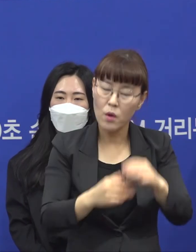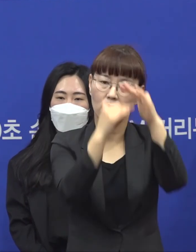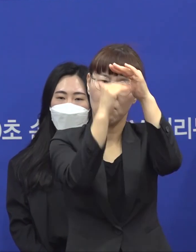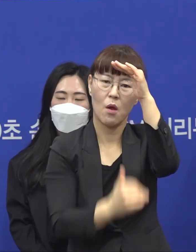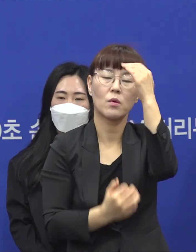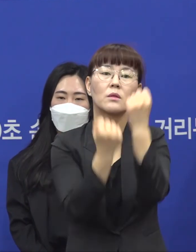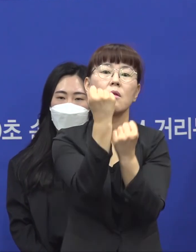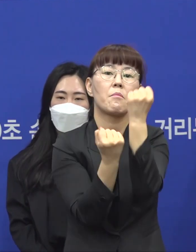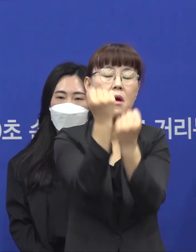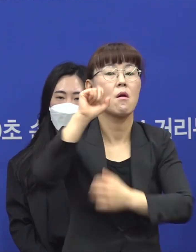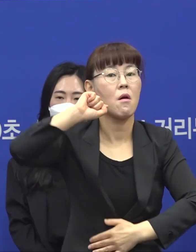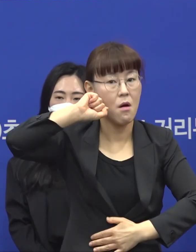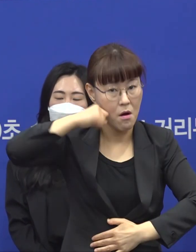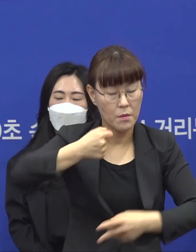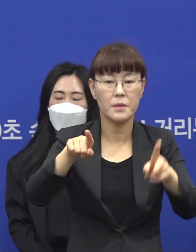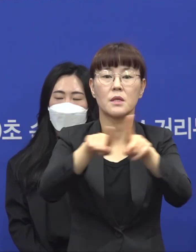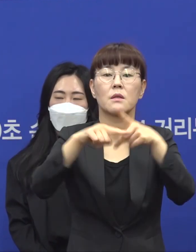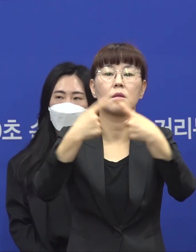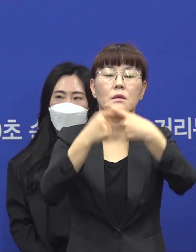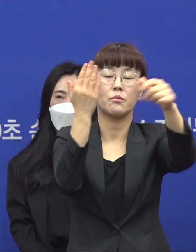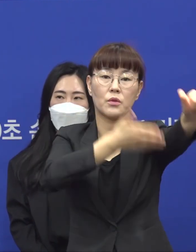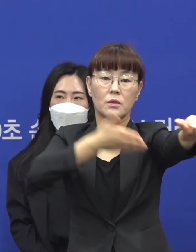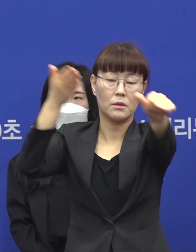말씀을 못 드리는 점 양해 말씀 부탁드리고요.